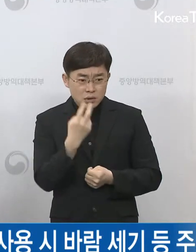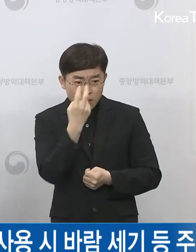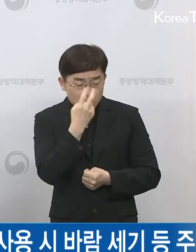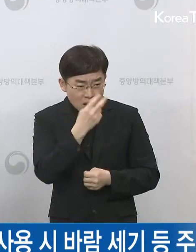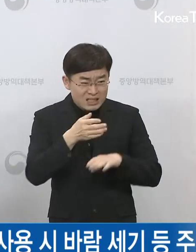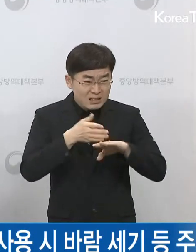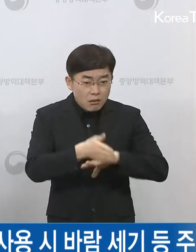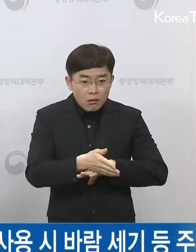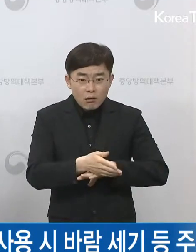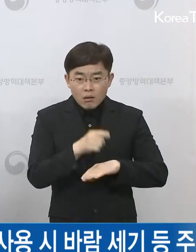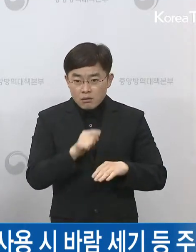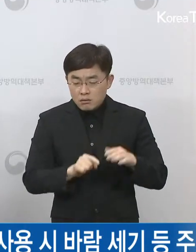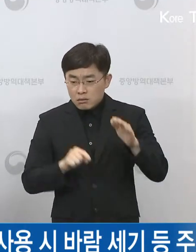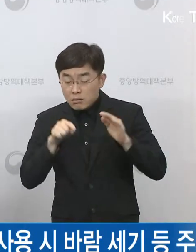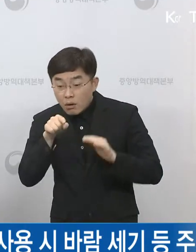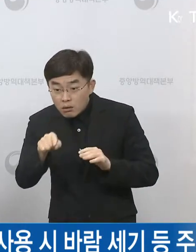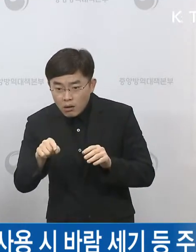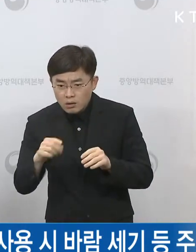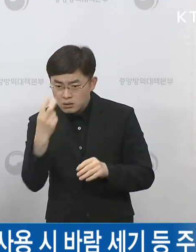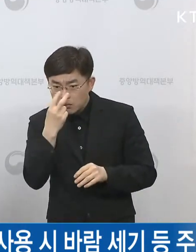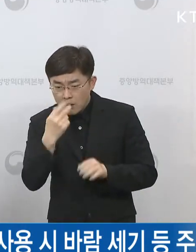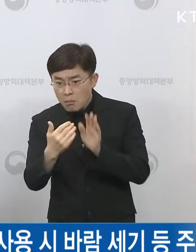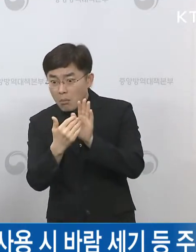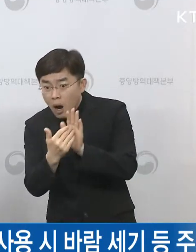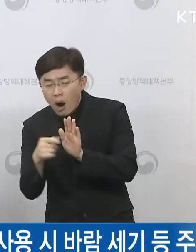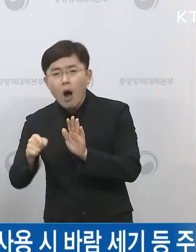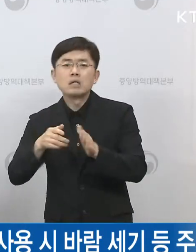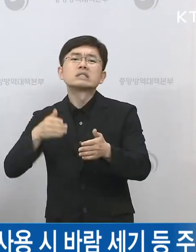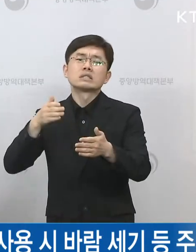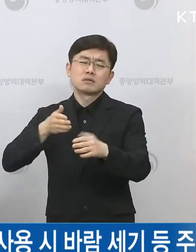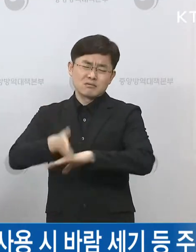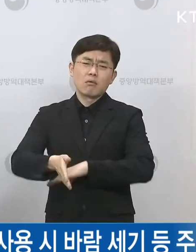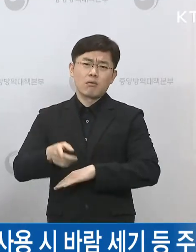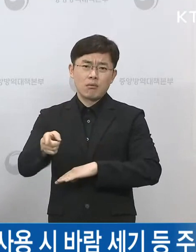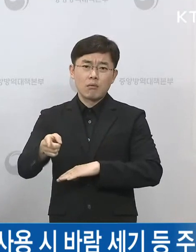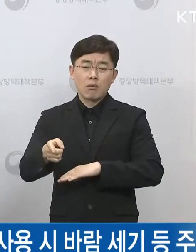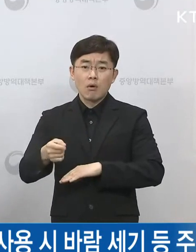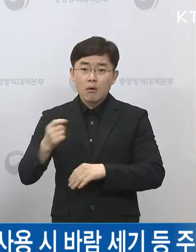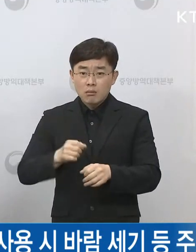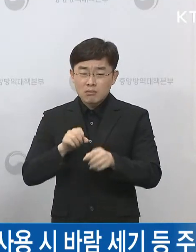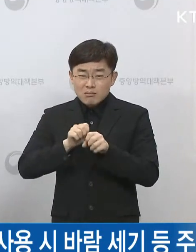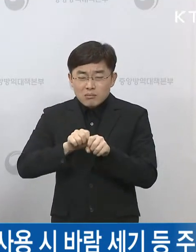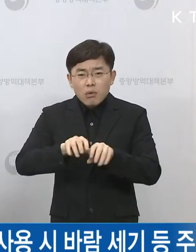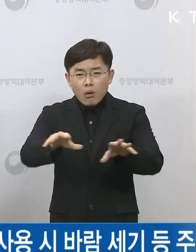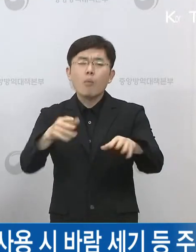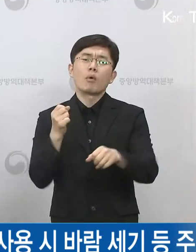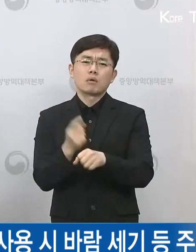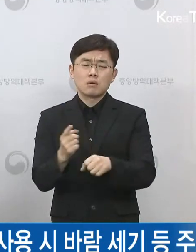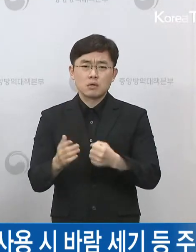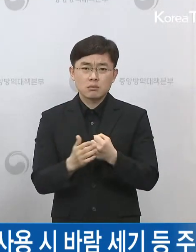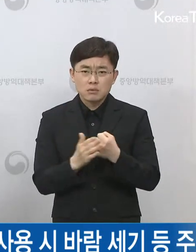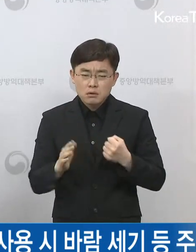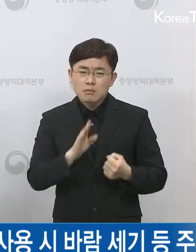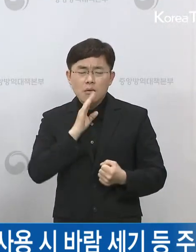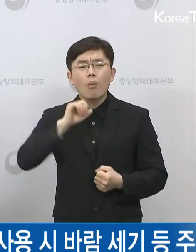갔을 때는 많은 노출이 일어난 상황이기 때문에 또 그분들로 인한 2차 전파들을 찾아야 되기 때문에 굉장히